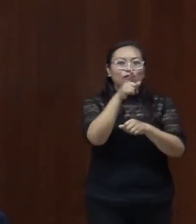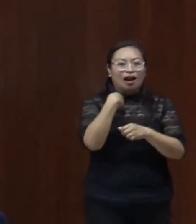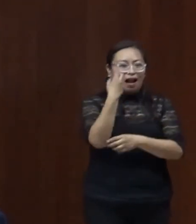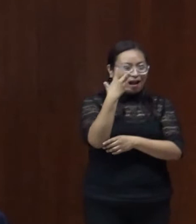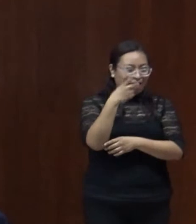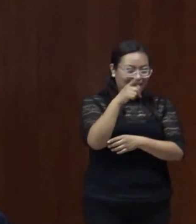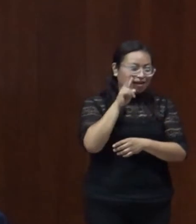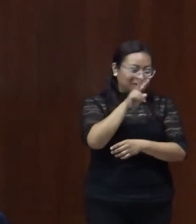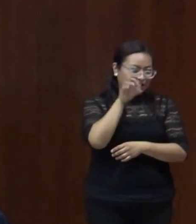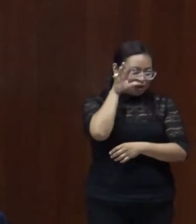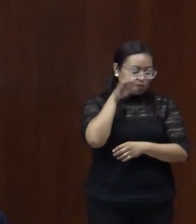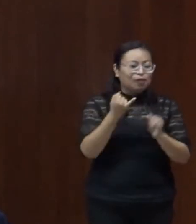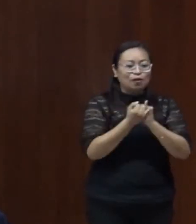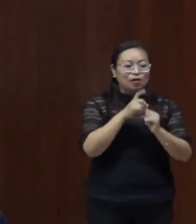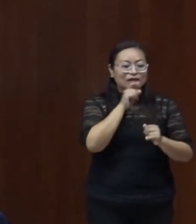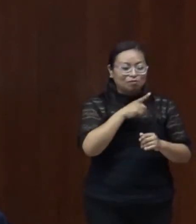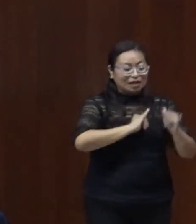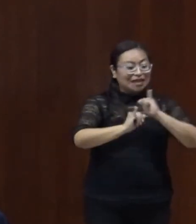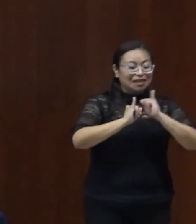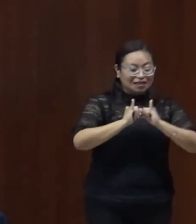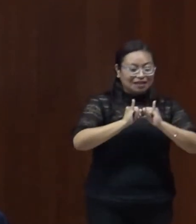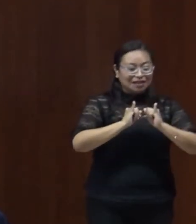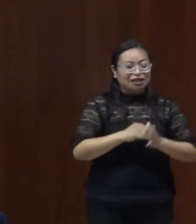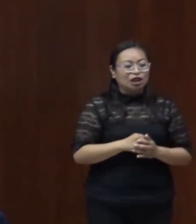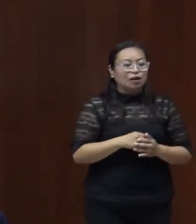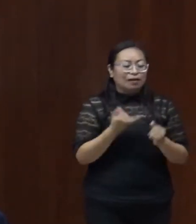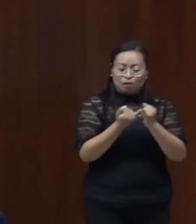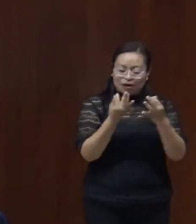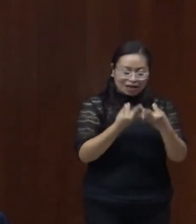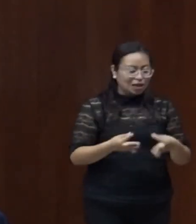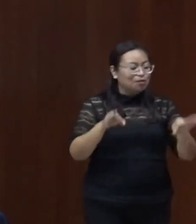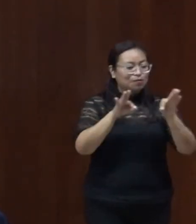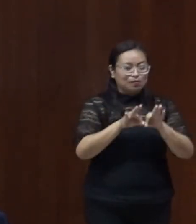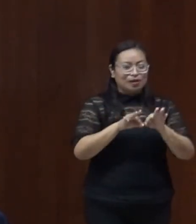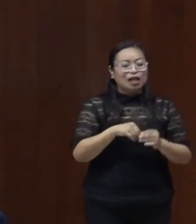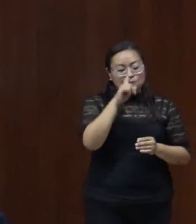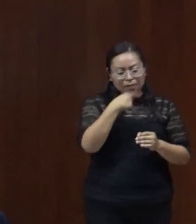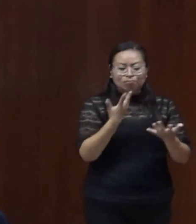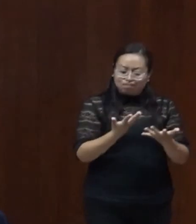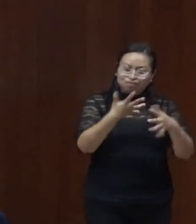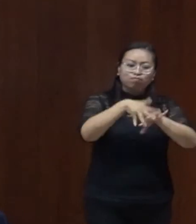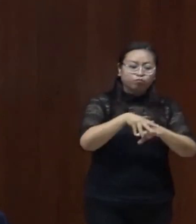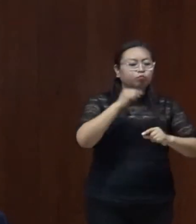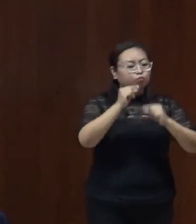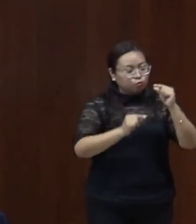y a la traducción de señas, que es fundamental también incluir